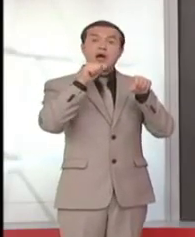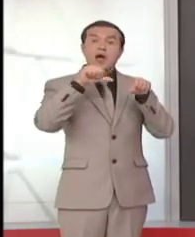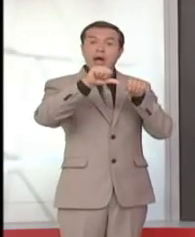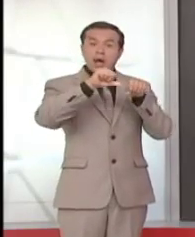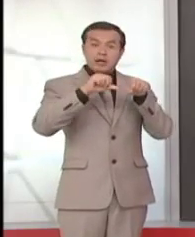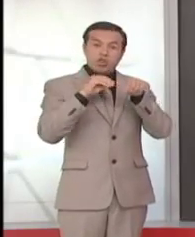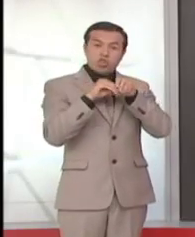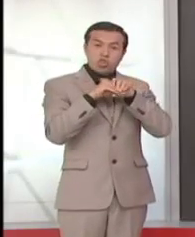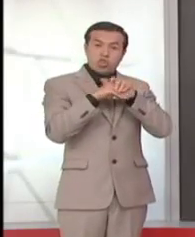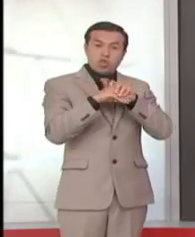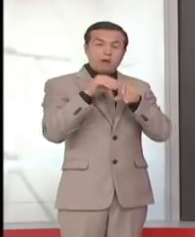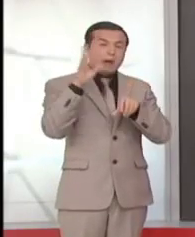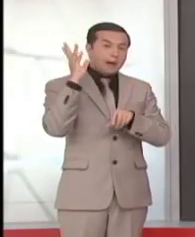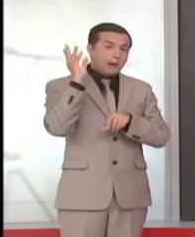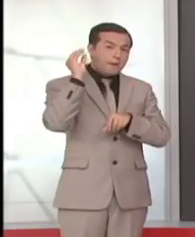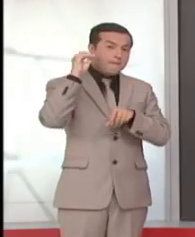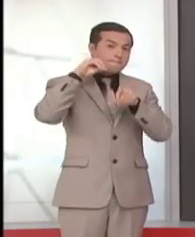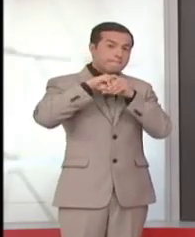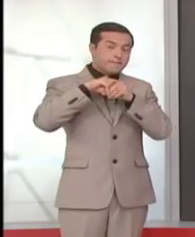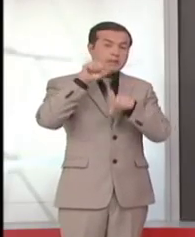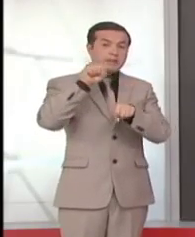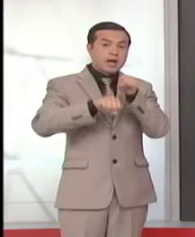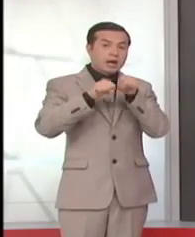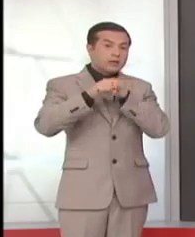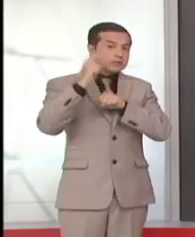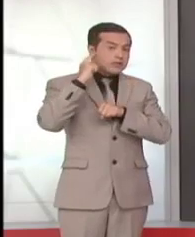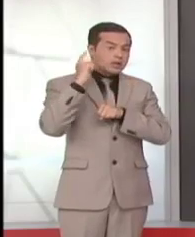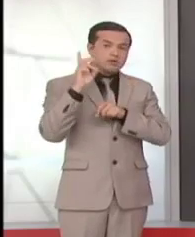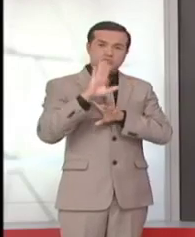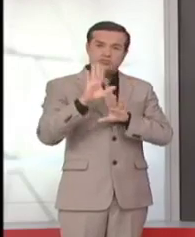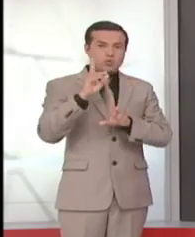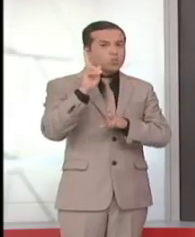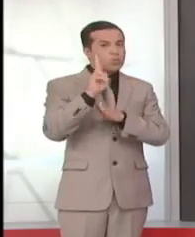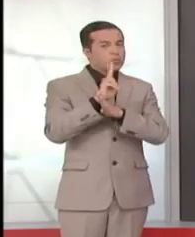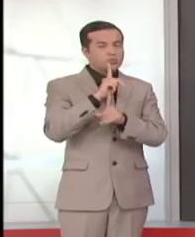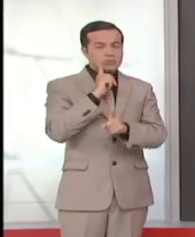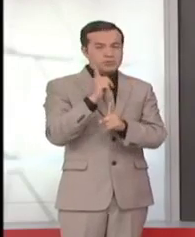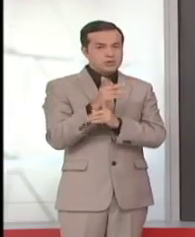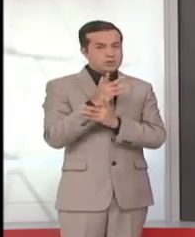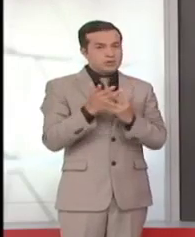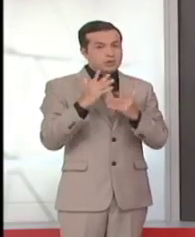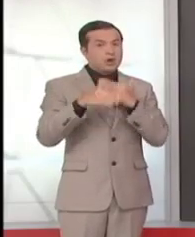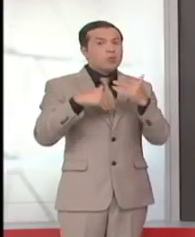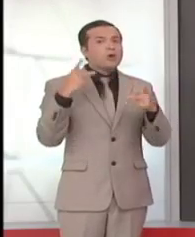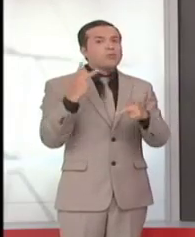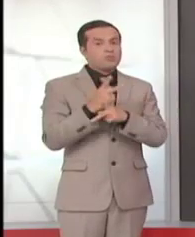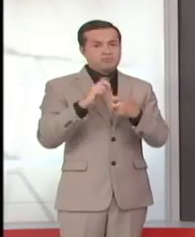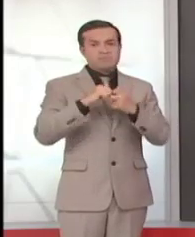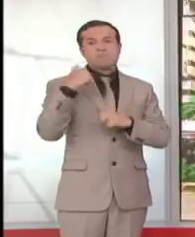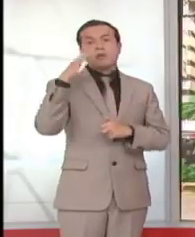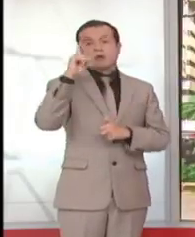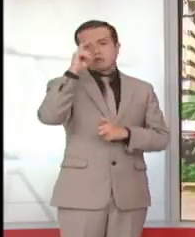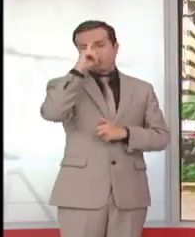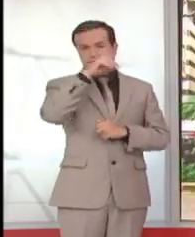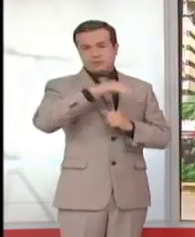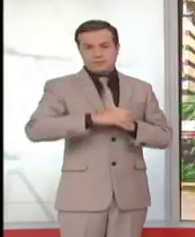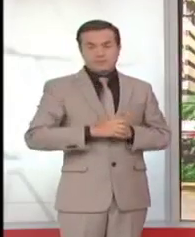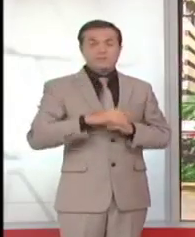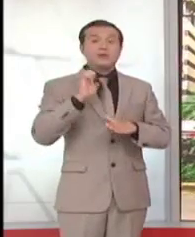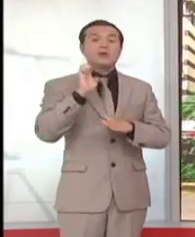traumatizos, puede haber una perforación timpánica en la cual ya crea problemas mucho más complicados. En Ecuador, el 59